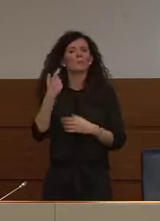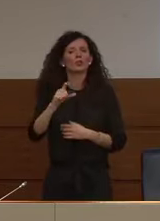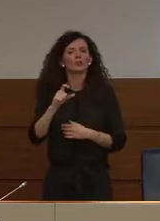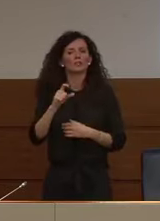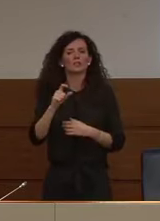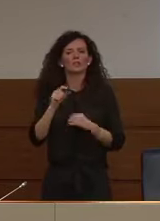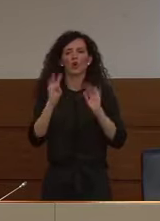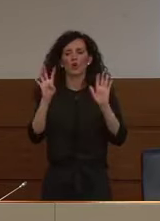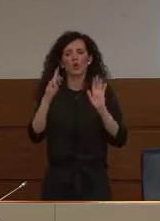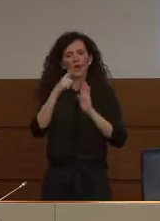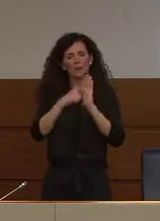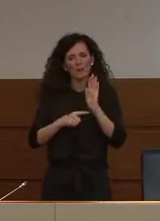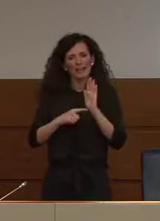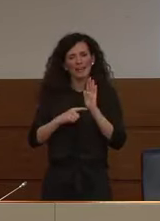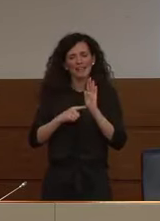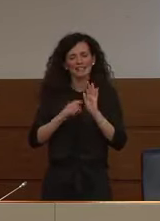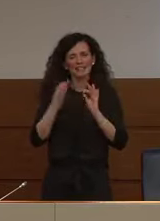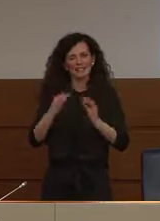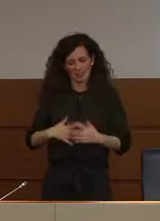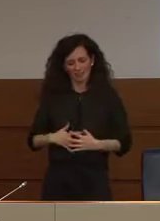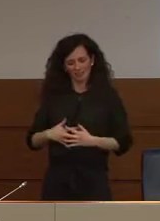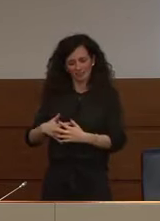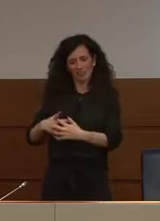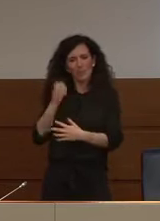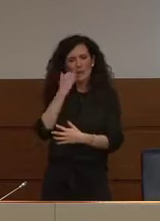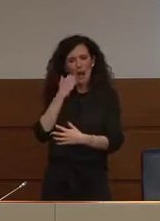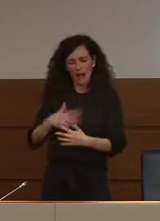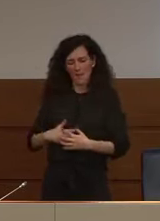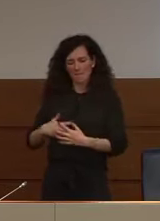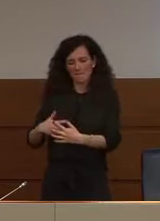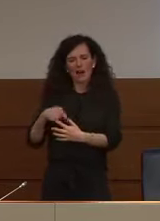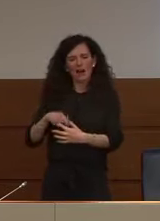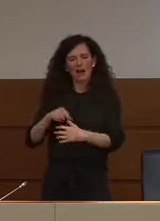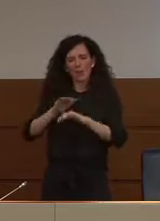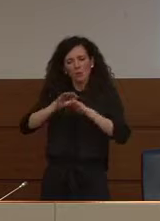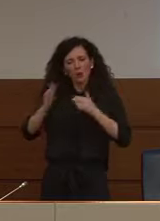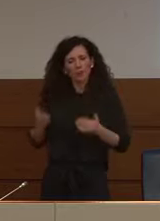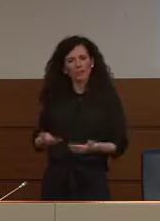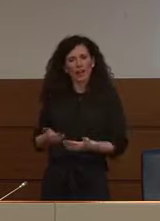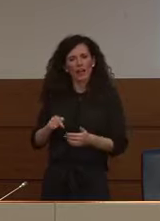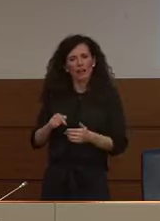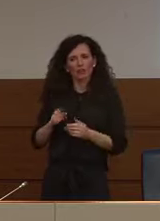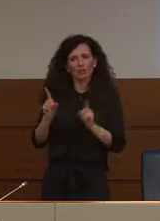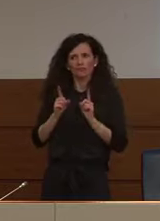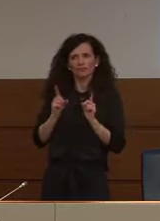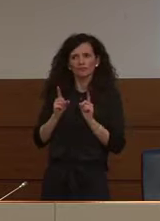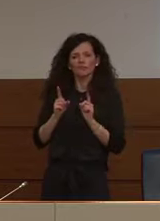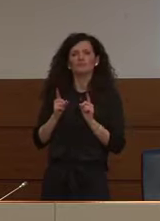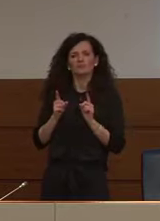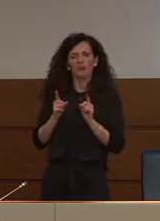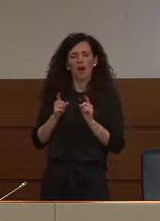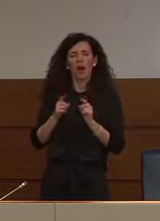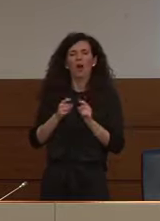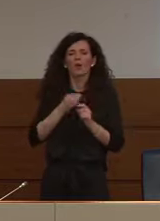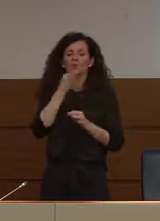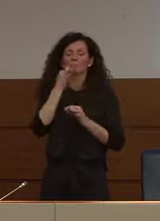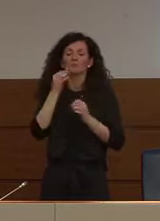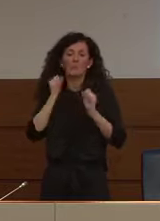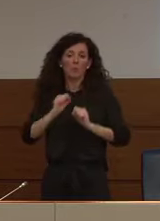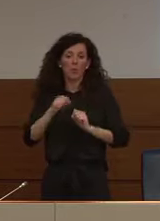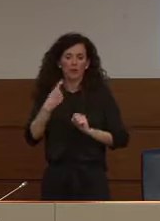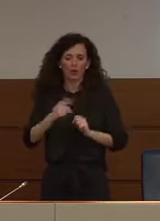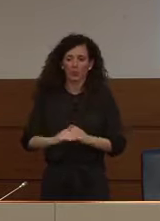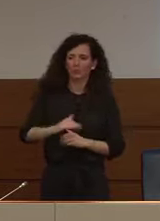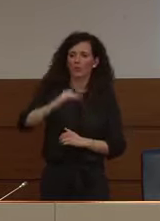in un ambiente protetto come l'utero materno devono imparare così come lo fanno per scrivere per